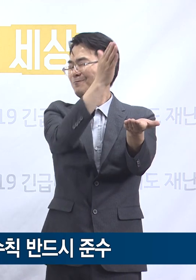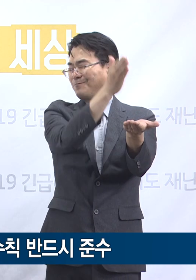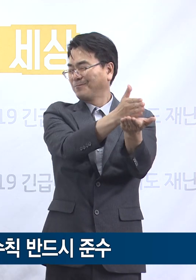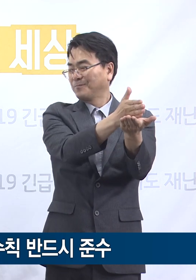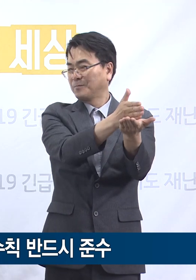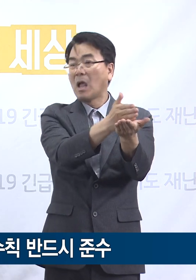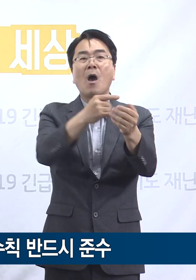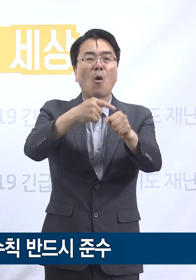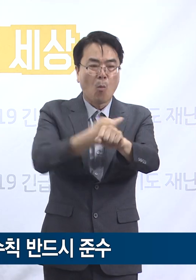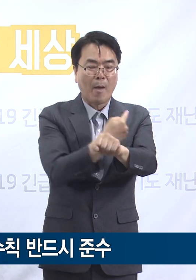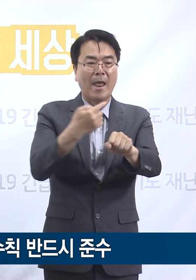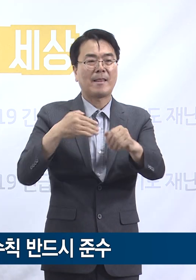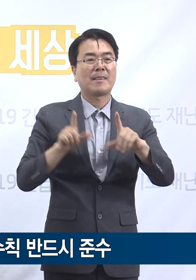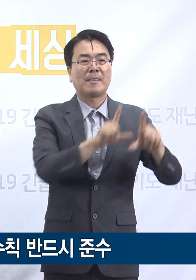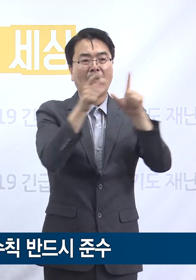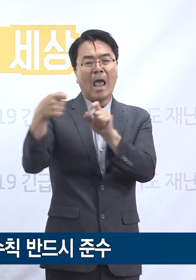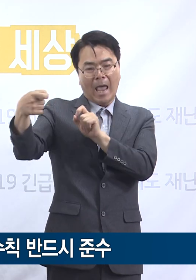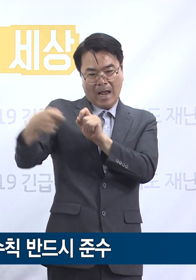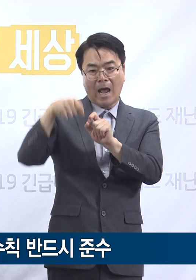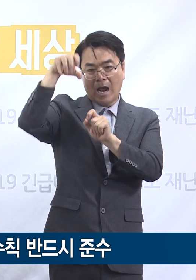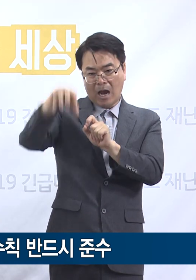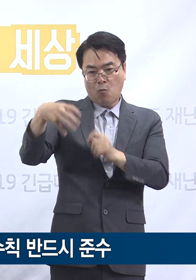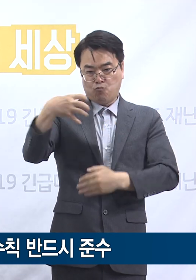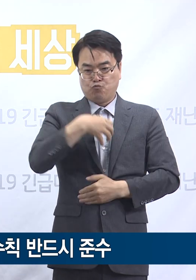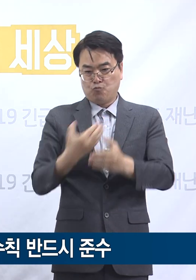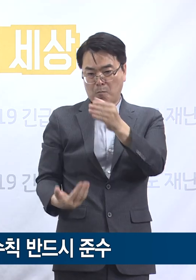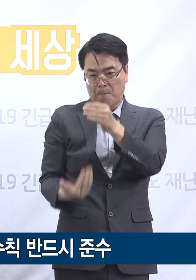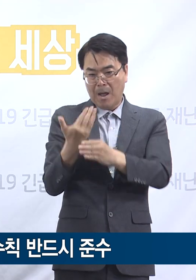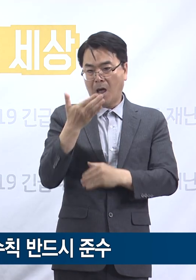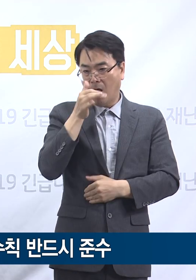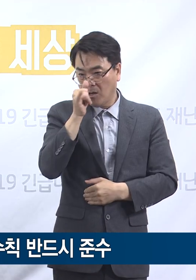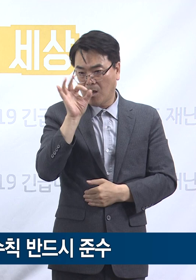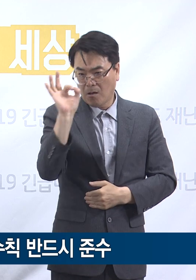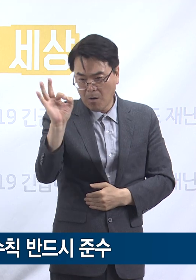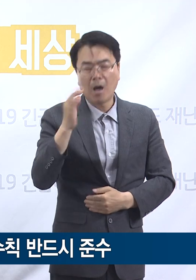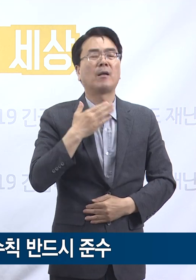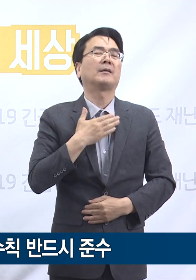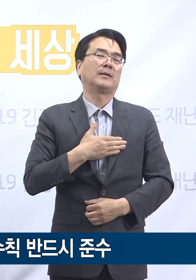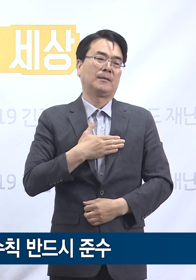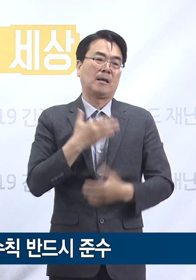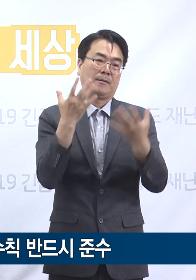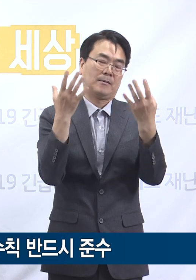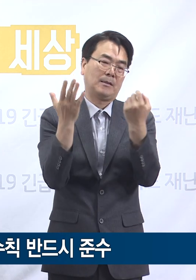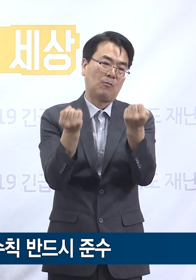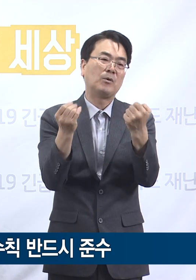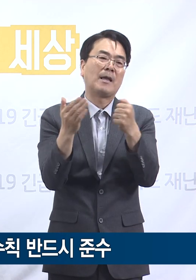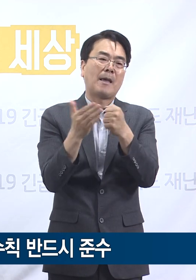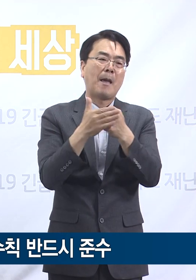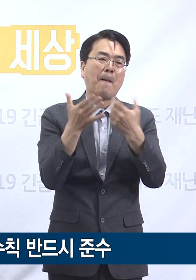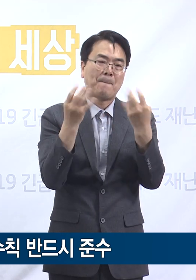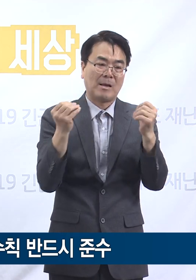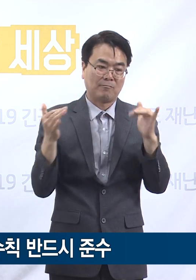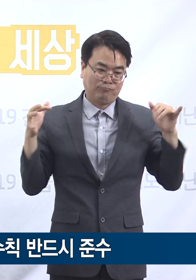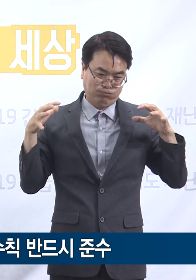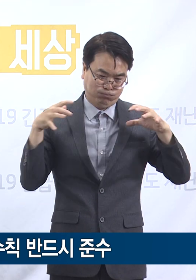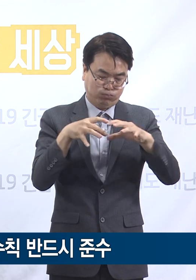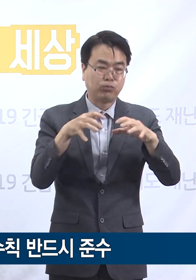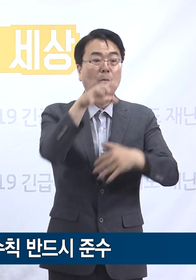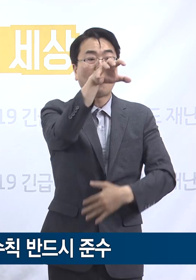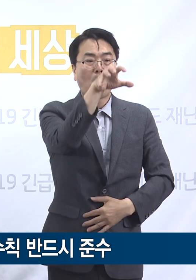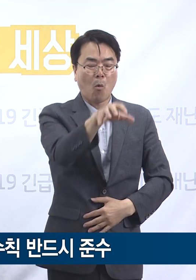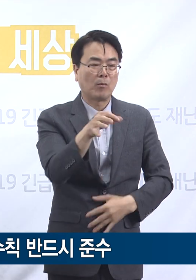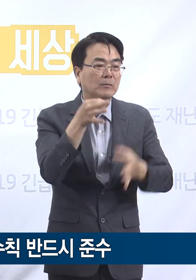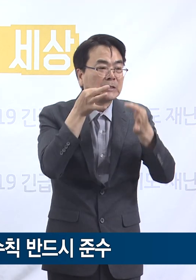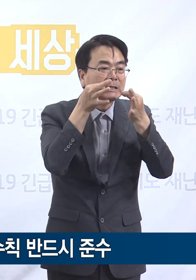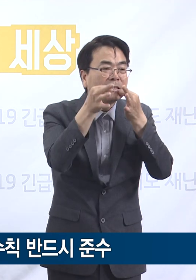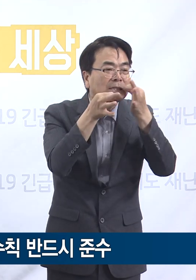생활 가까이에 있는 수많은 위험들을 살피지 못할 수 있습니다. 많은 사람이 제한된 공간에 모이고 침방울이 튈